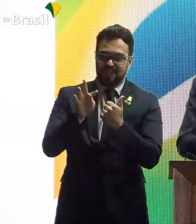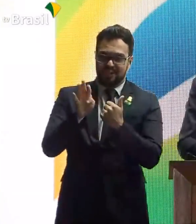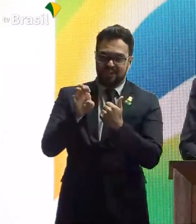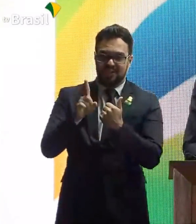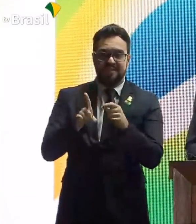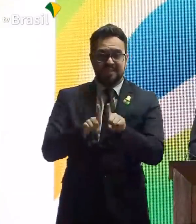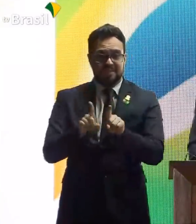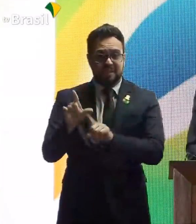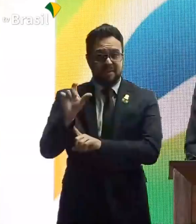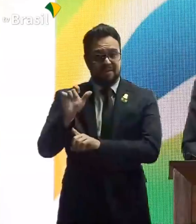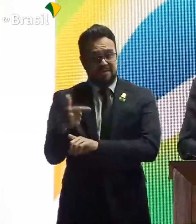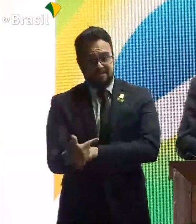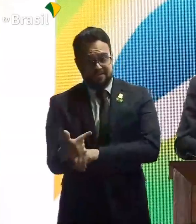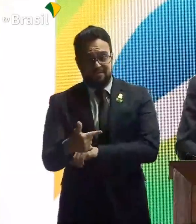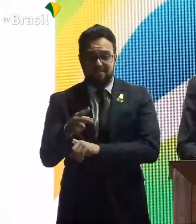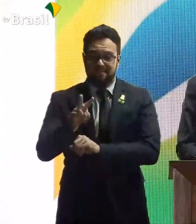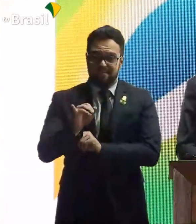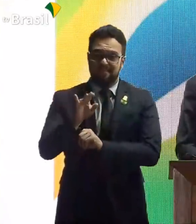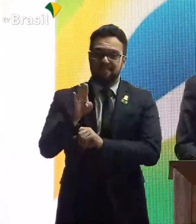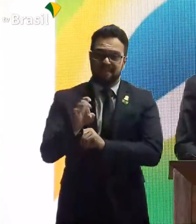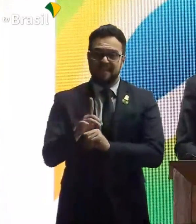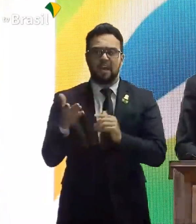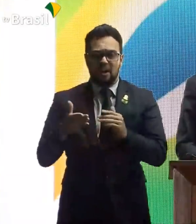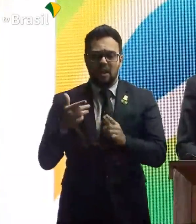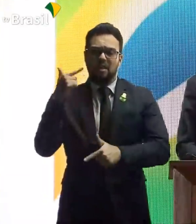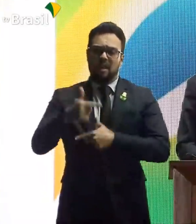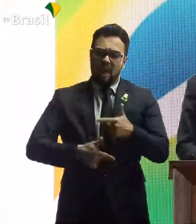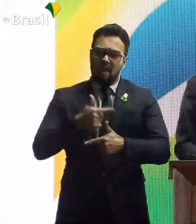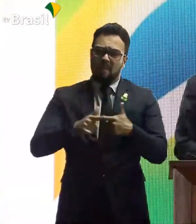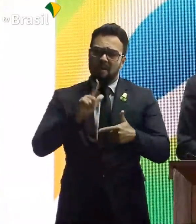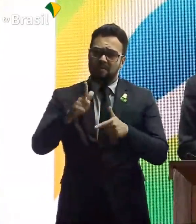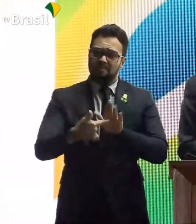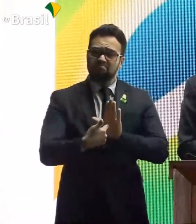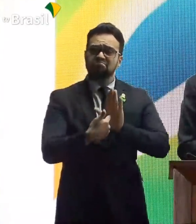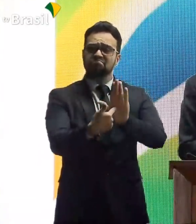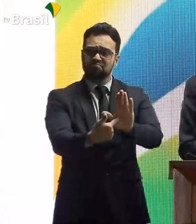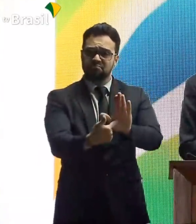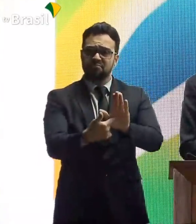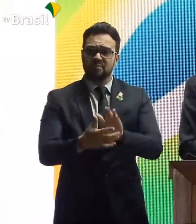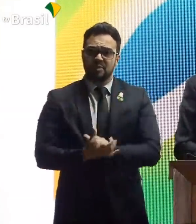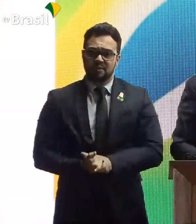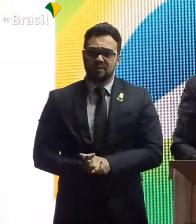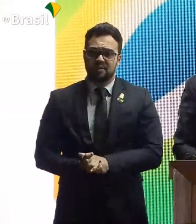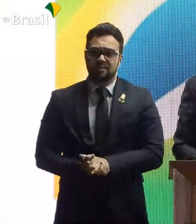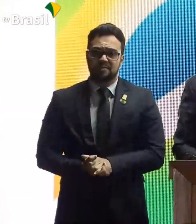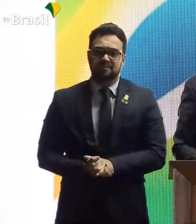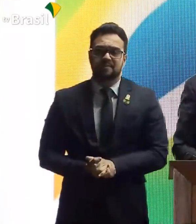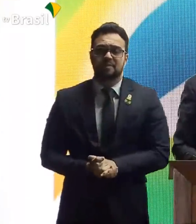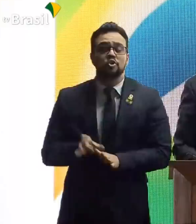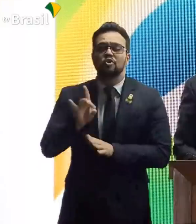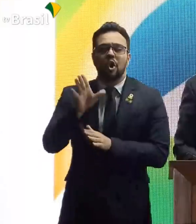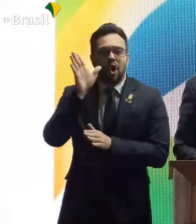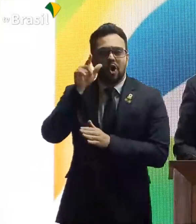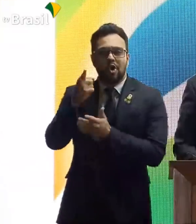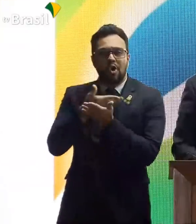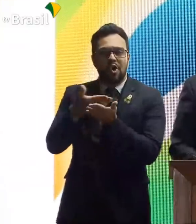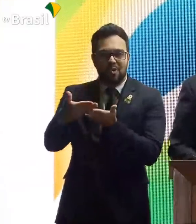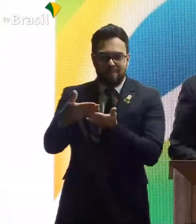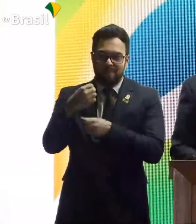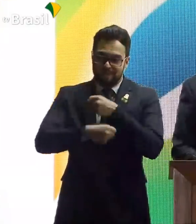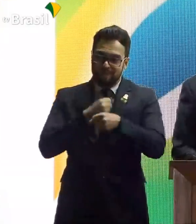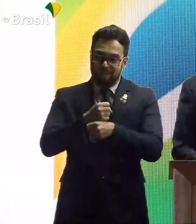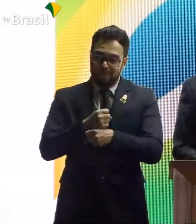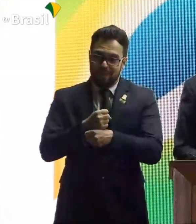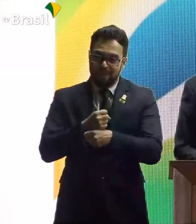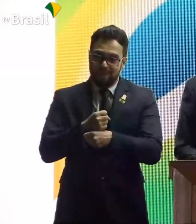seus vice-presidentes, e vem tocando o trabalho e vem dando exemplo. Só para curiosidade. No começo do ano, o cheque especial